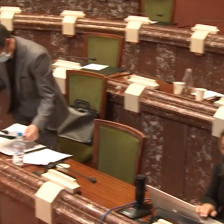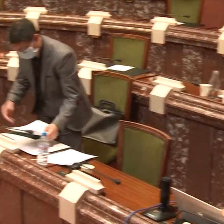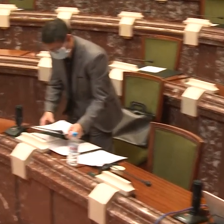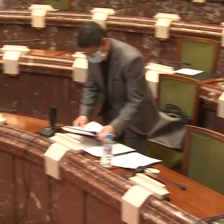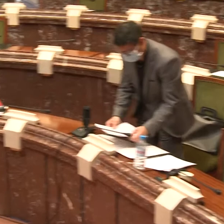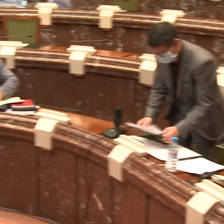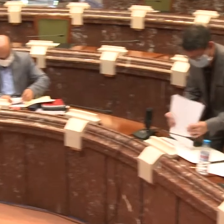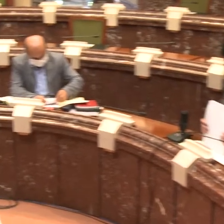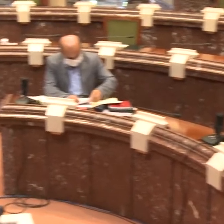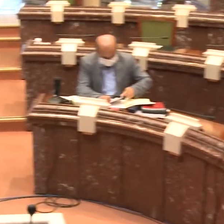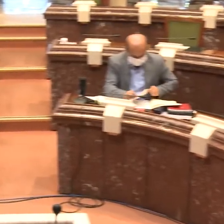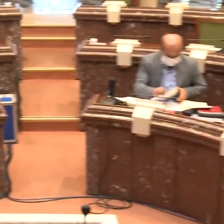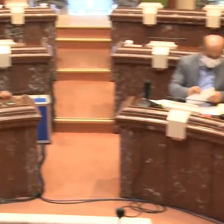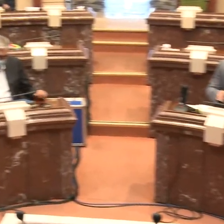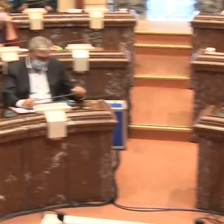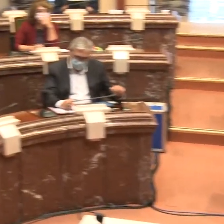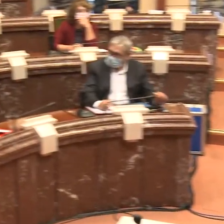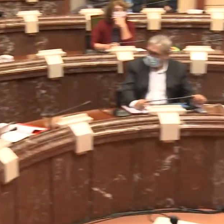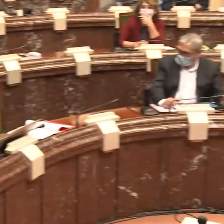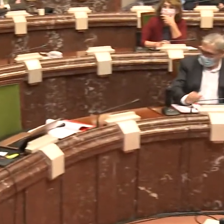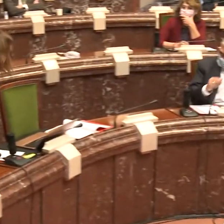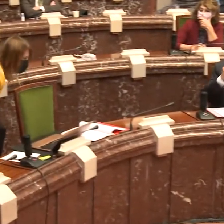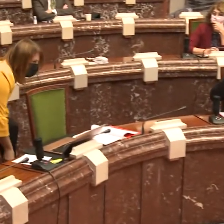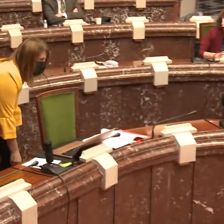Páez. También le tengo envidia a ella.